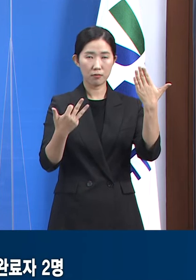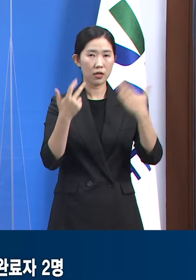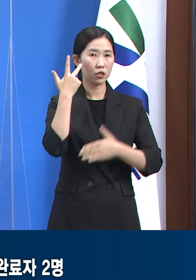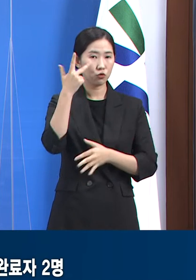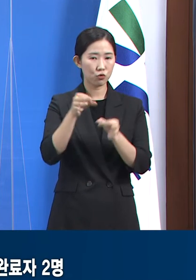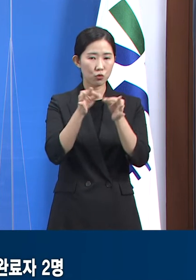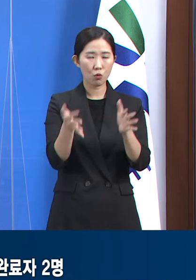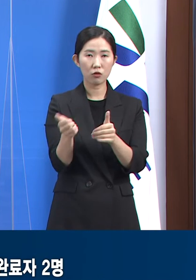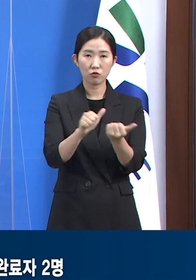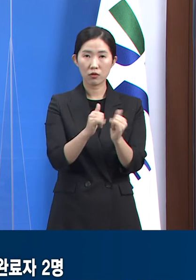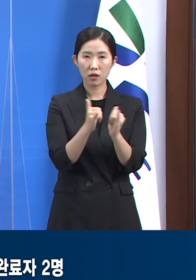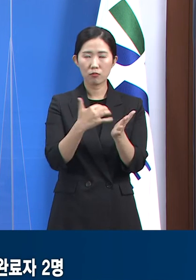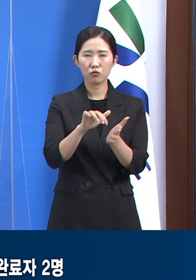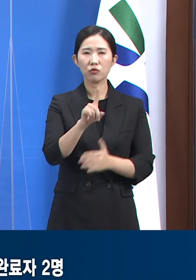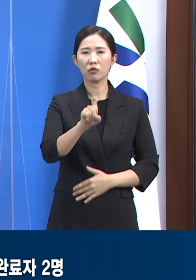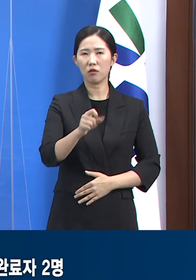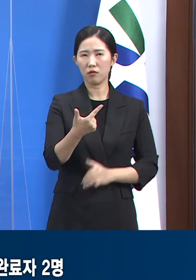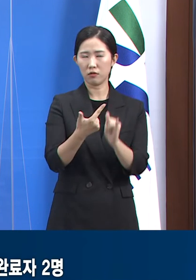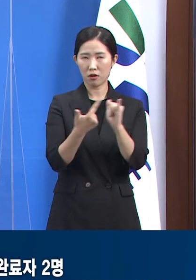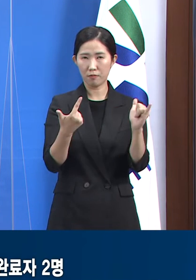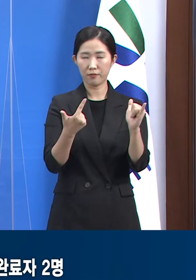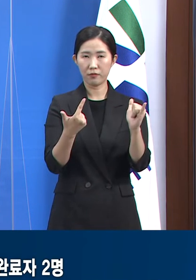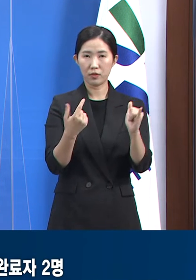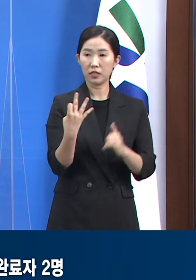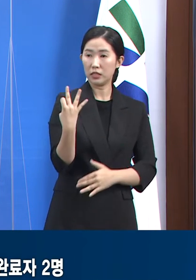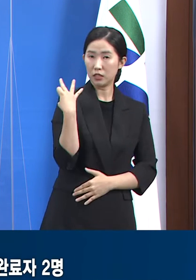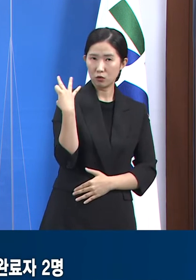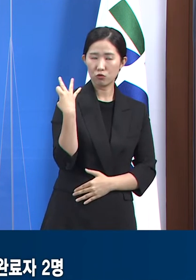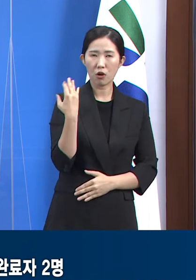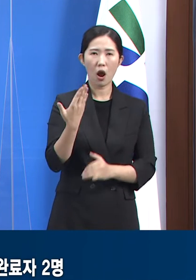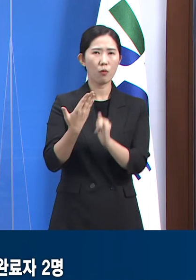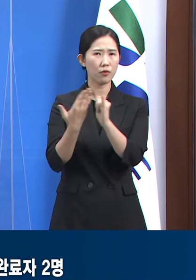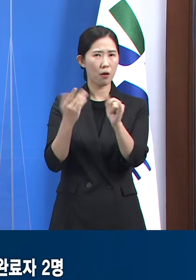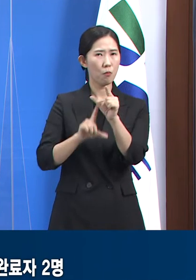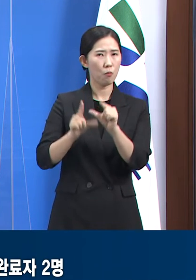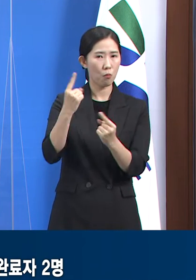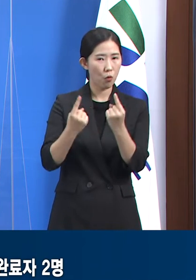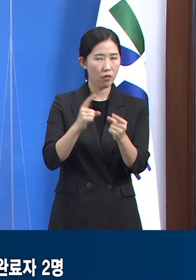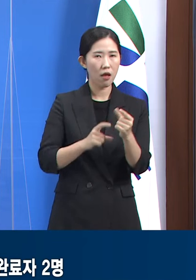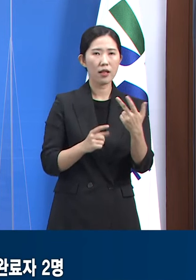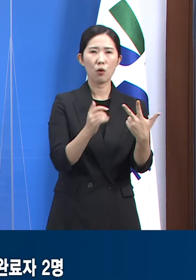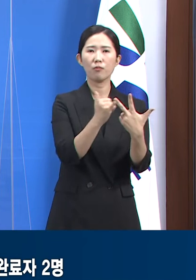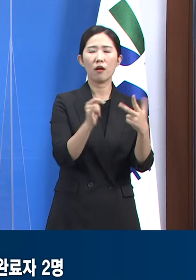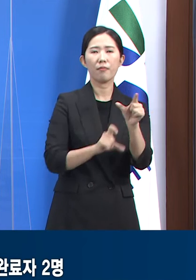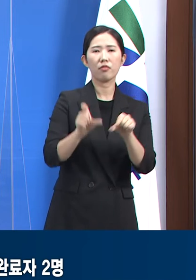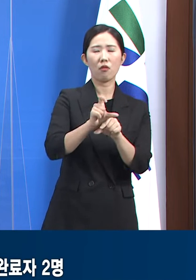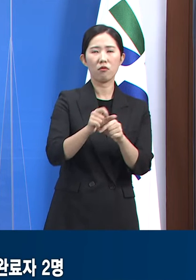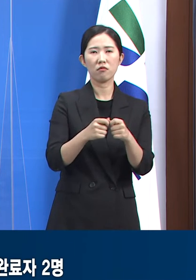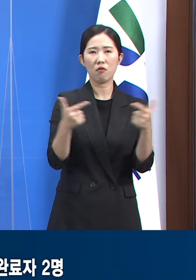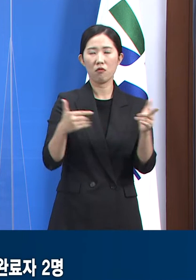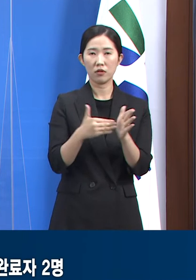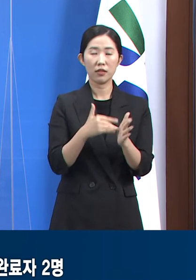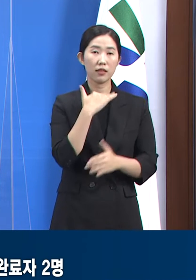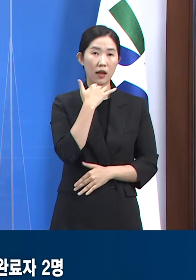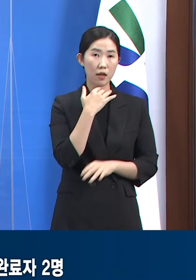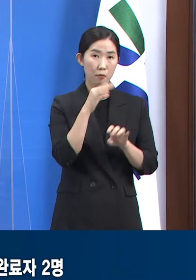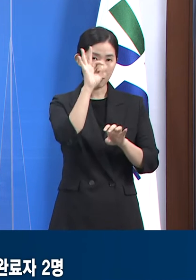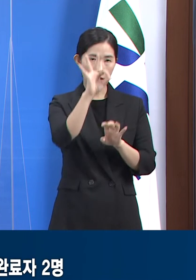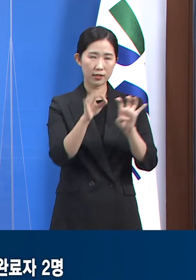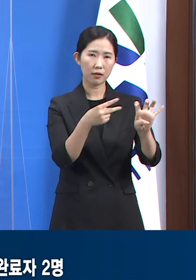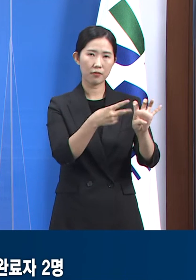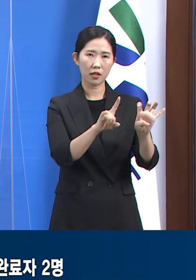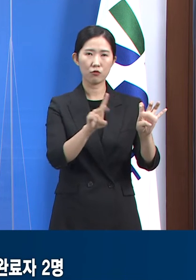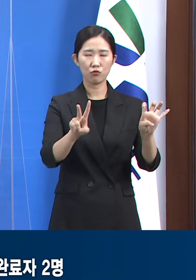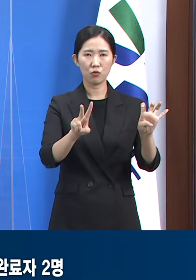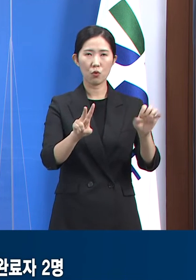사망자는 16명입니다. 이는 전주 9명보다 7명 증가한 수치입니다. 연령별로는 40대 2명,